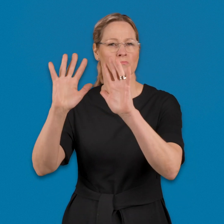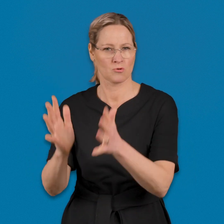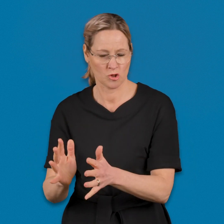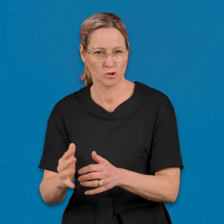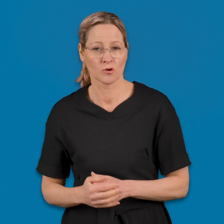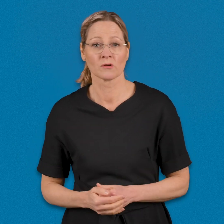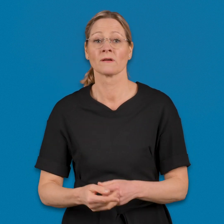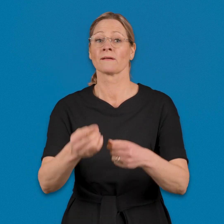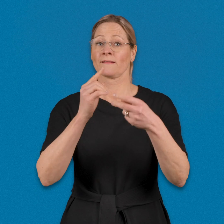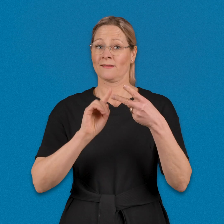-muodossa.